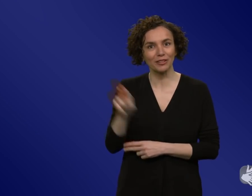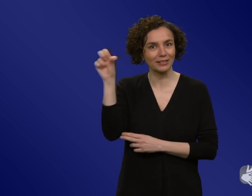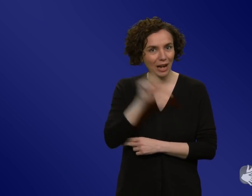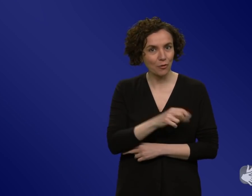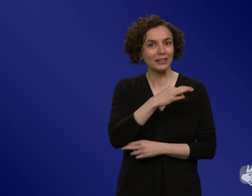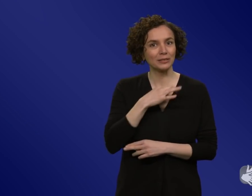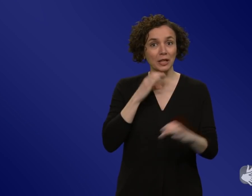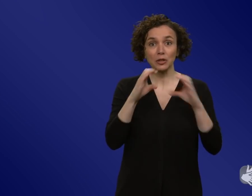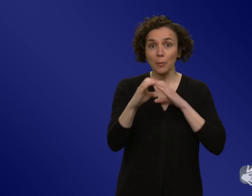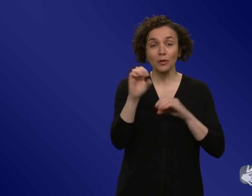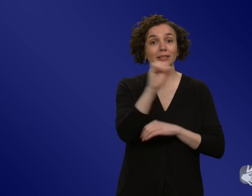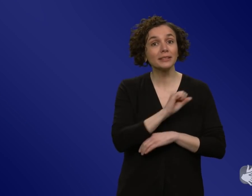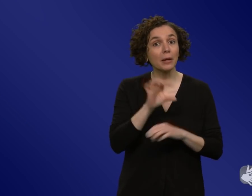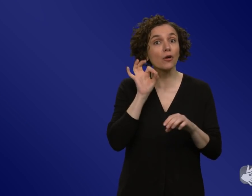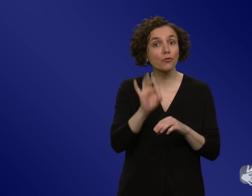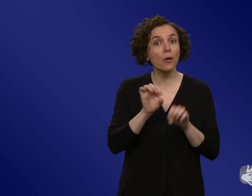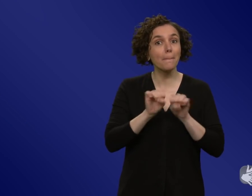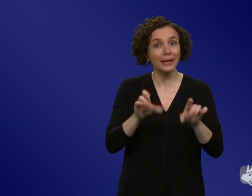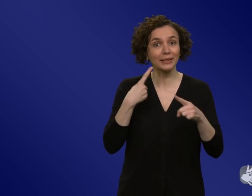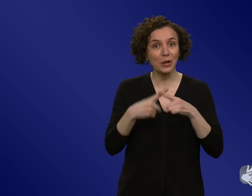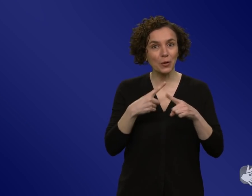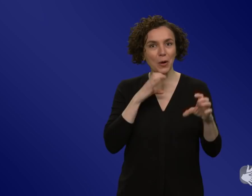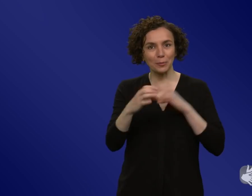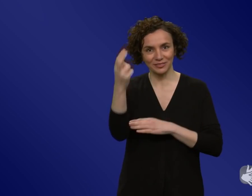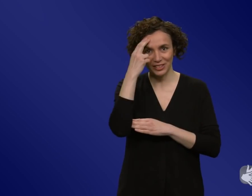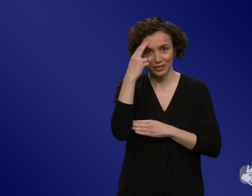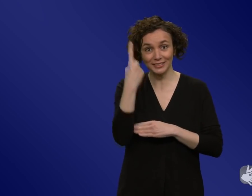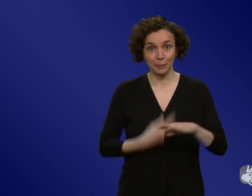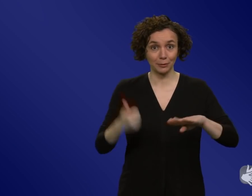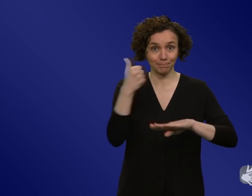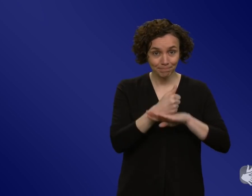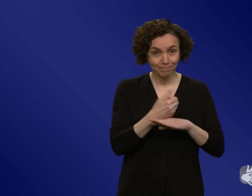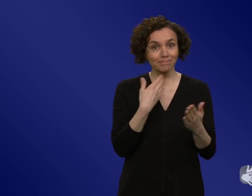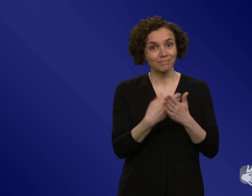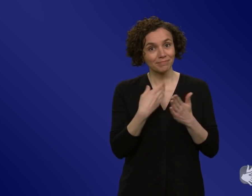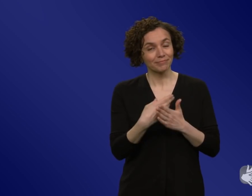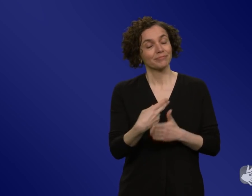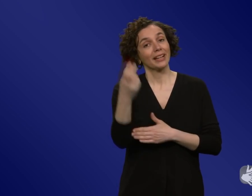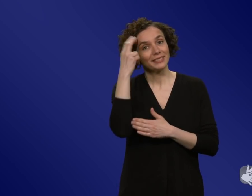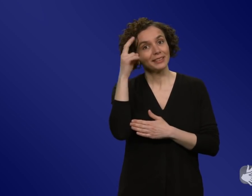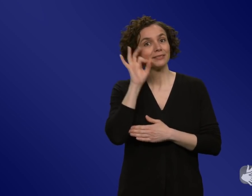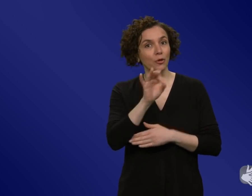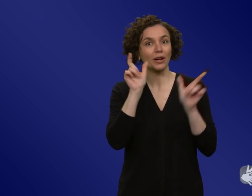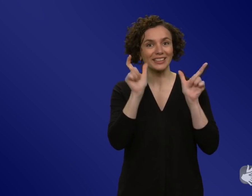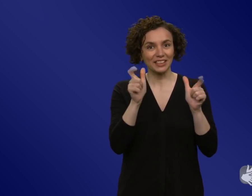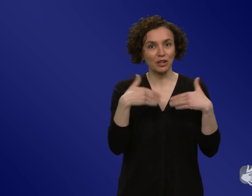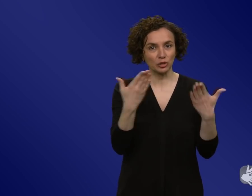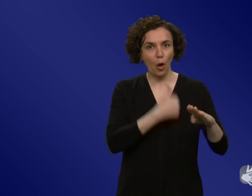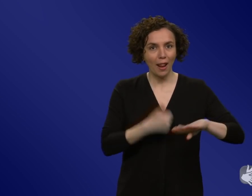für Medien- und Kommunikationswissenschaft. Dort leitet sie die Projektgruppe Science to Society und sie hat während der Pandemie auch für das Robert-Koch